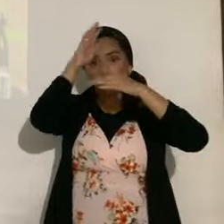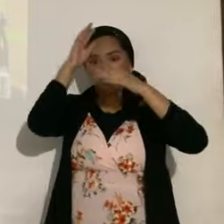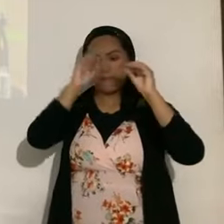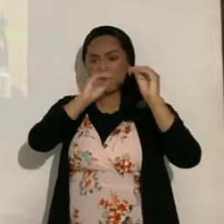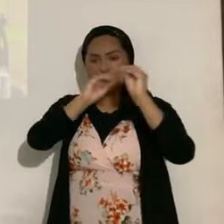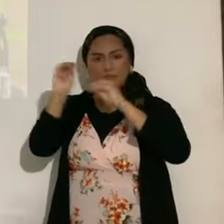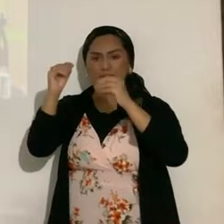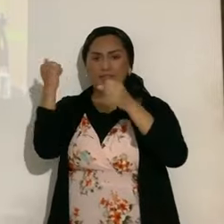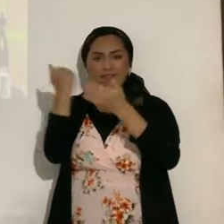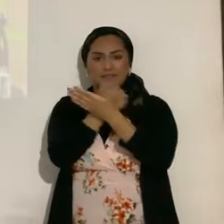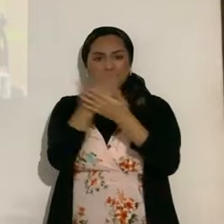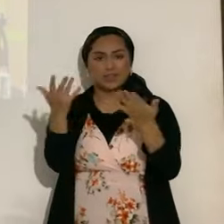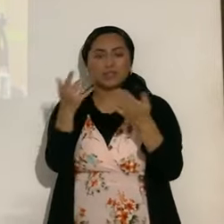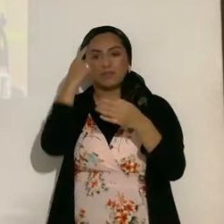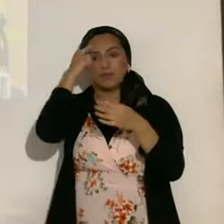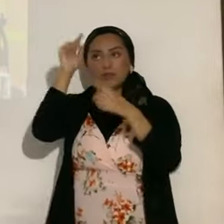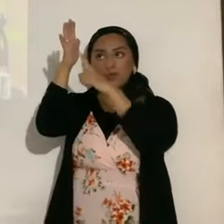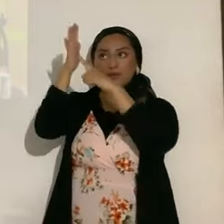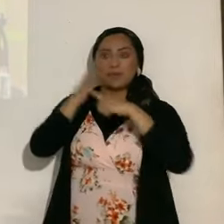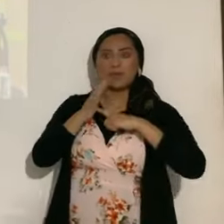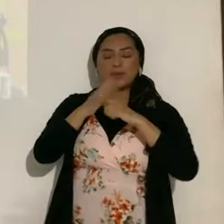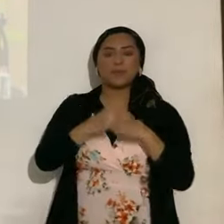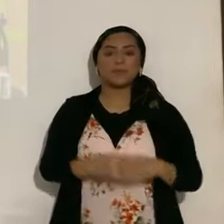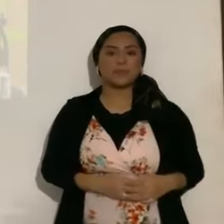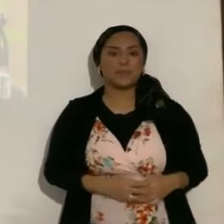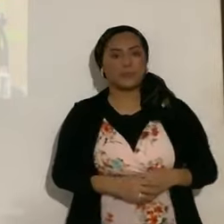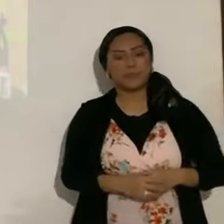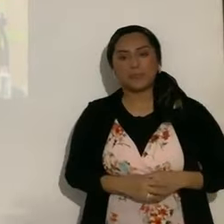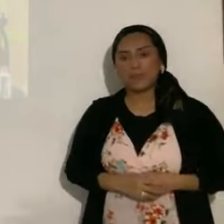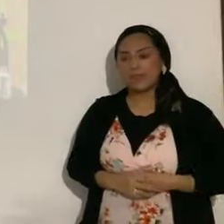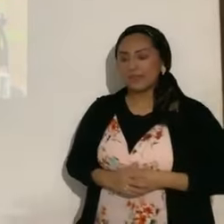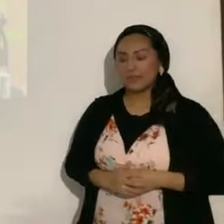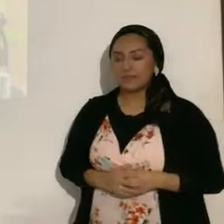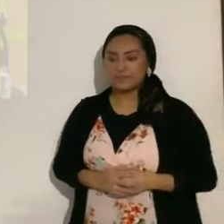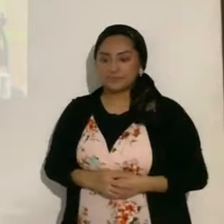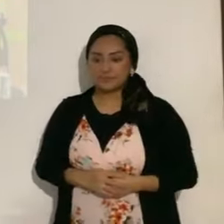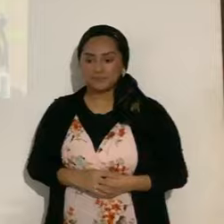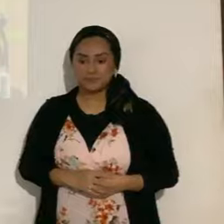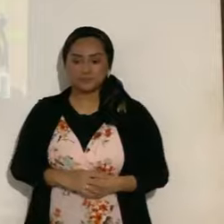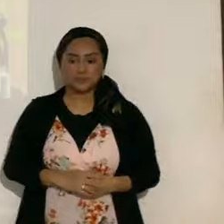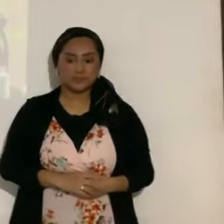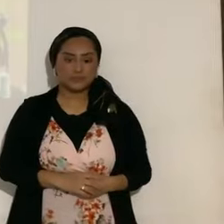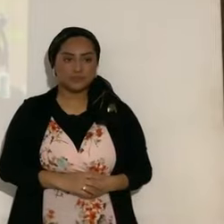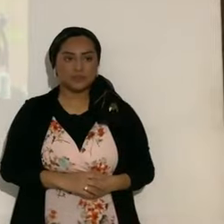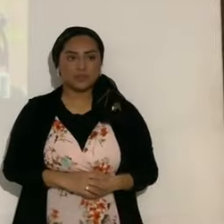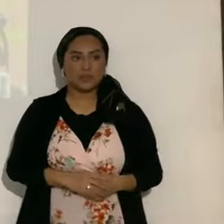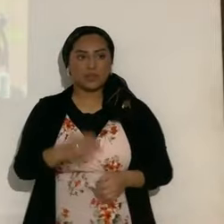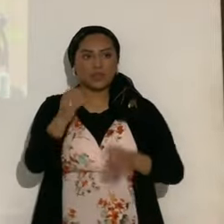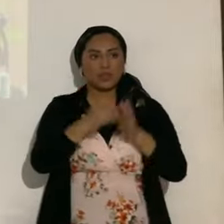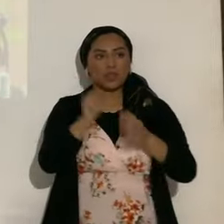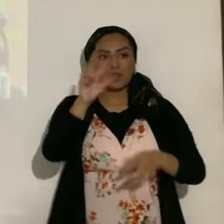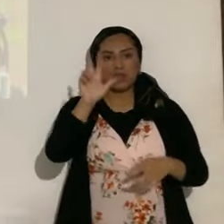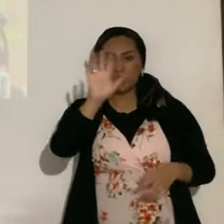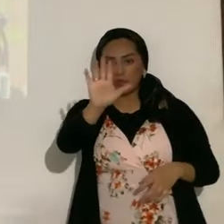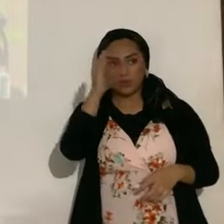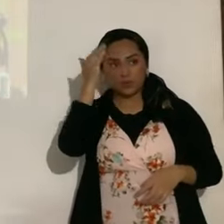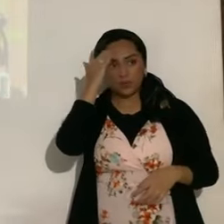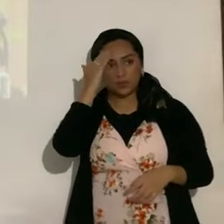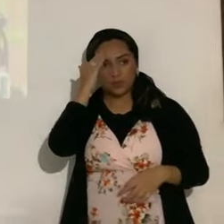hermanos, ¿sí? ¿O guiarás a la osa mayor con sus hijos? 33. ¿Supiste tú de las ordenanzas de los